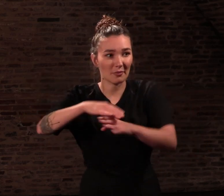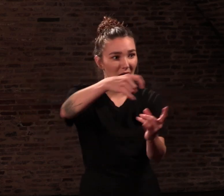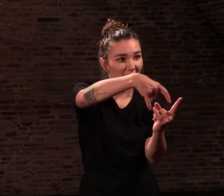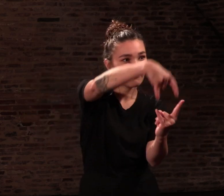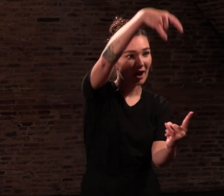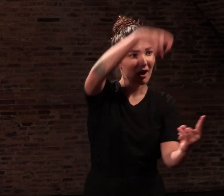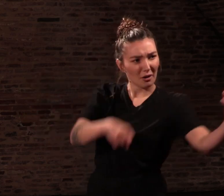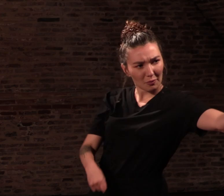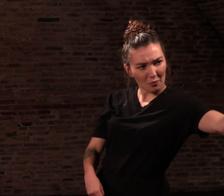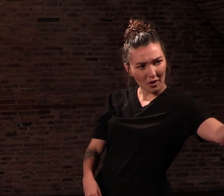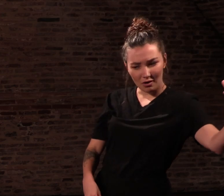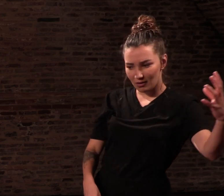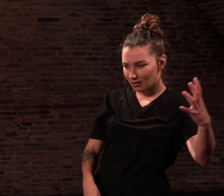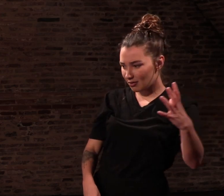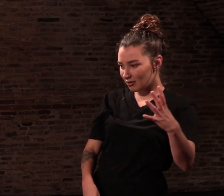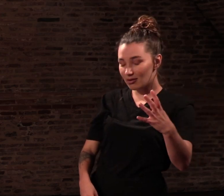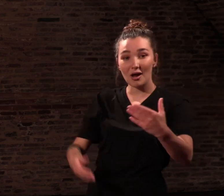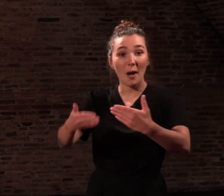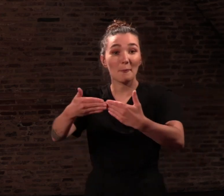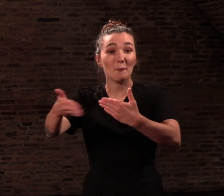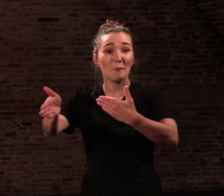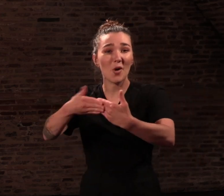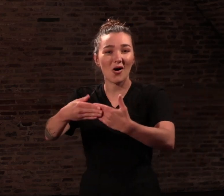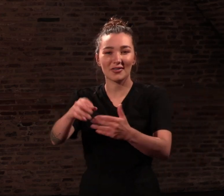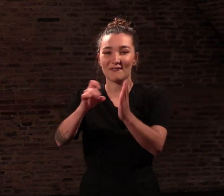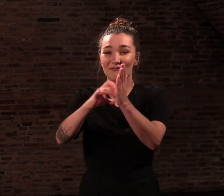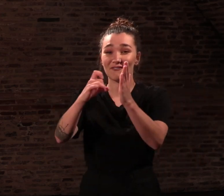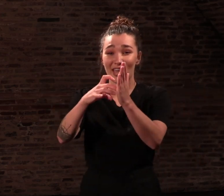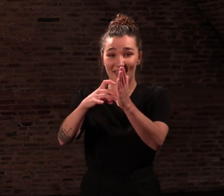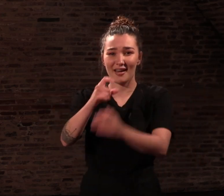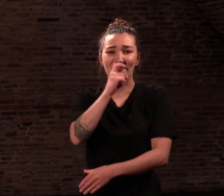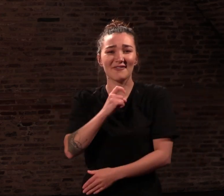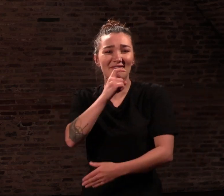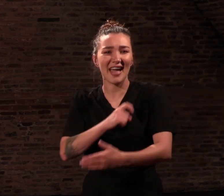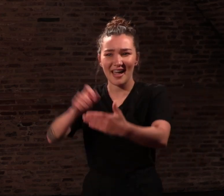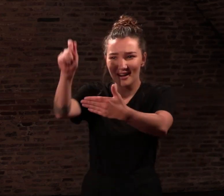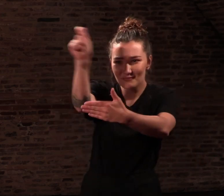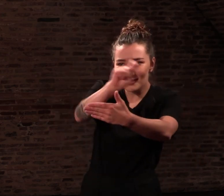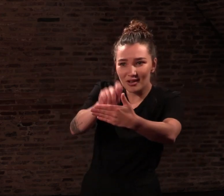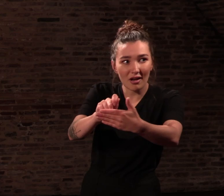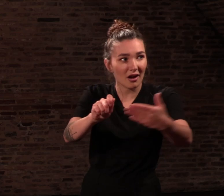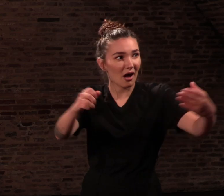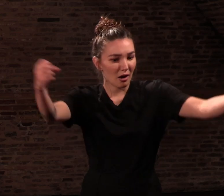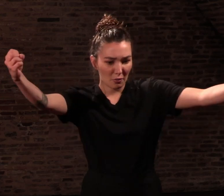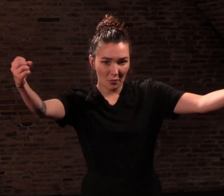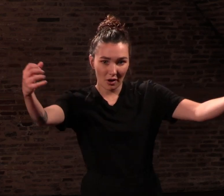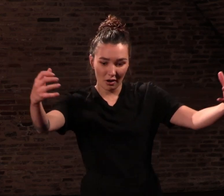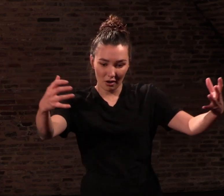la porte d'entrée de l'immeuble en verre et en fer forgé. Les boîtes aux lettres, en bois